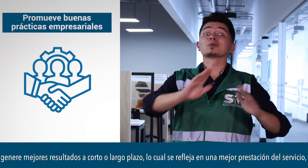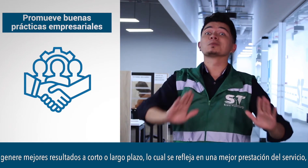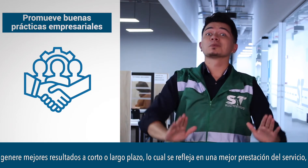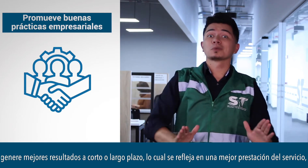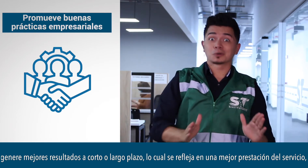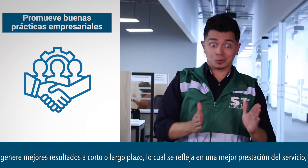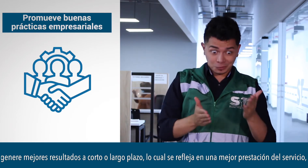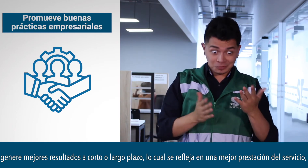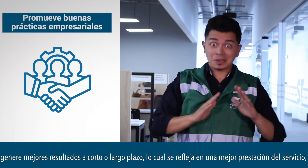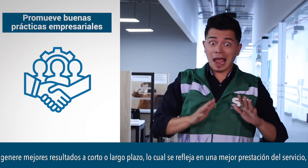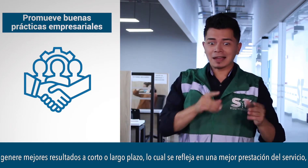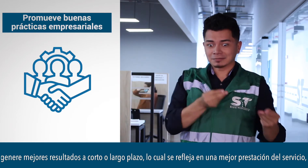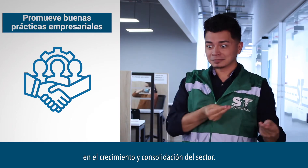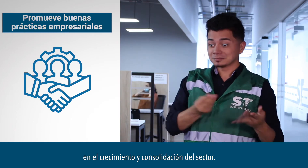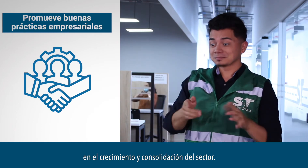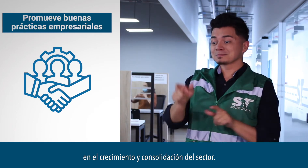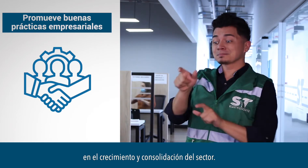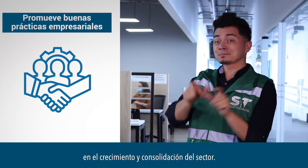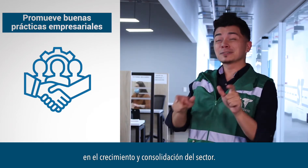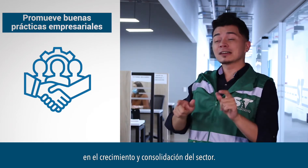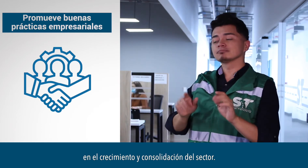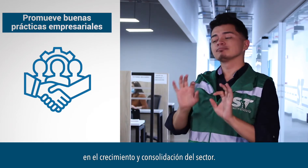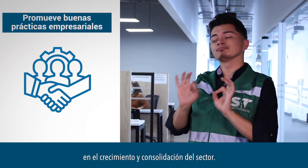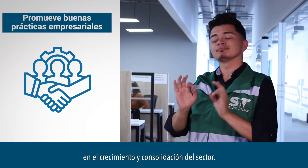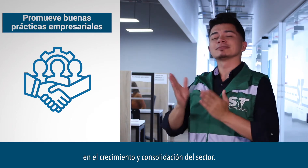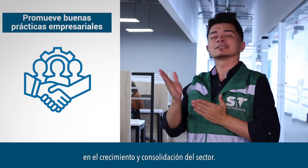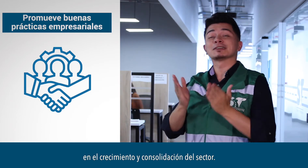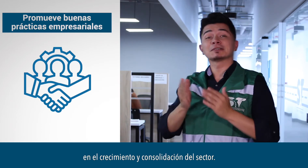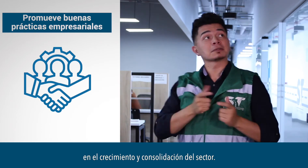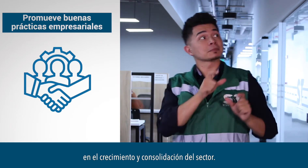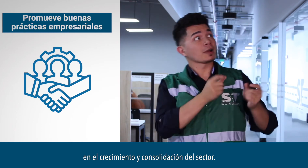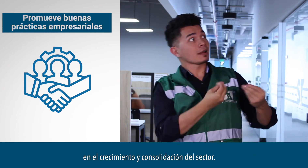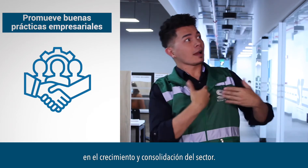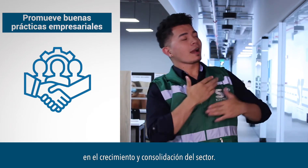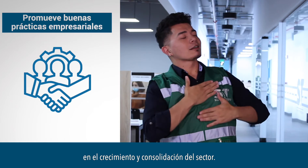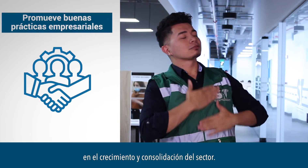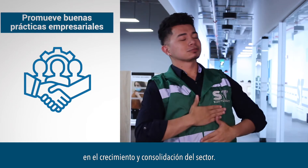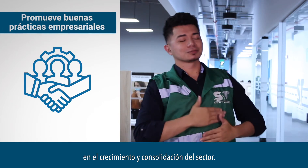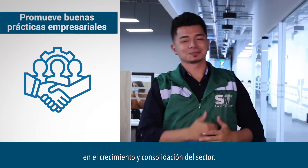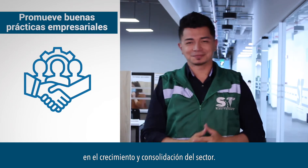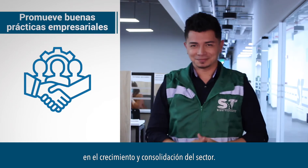mejor prestación del servicio, en el crecimiento y consolidación del sector.